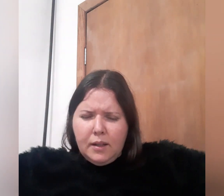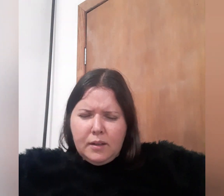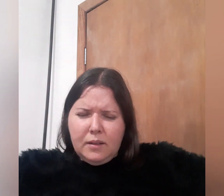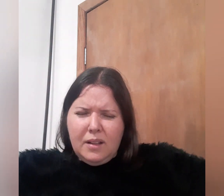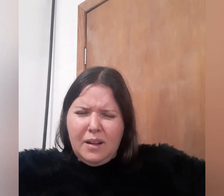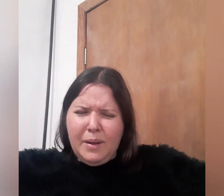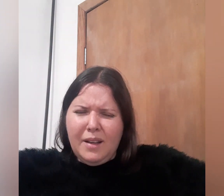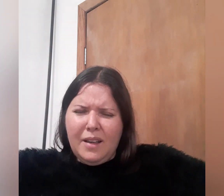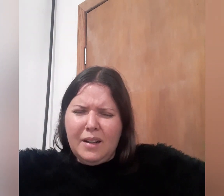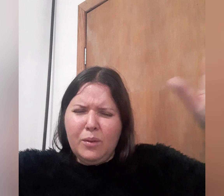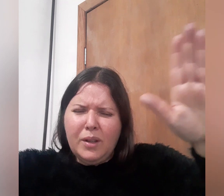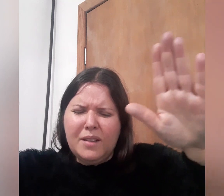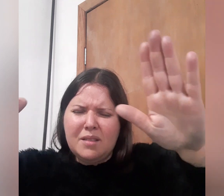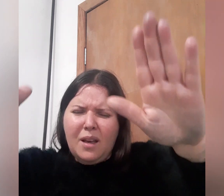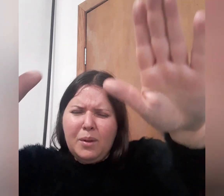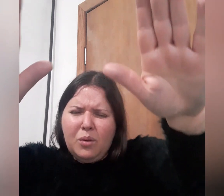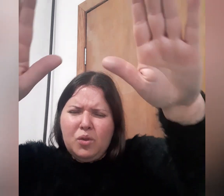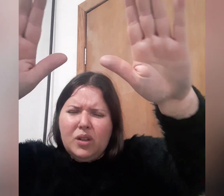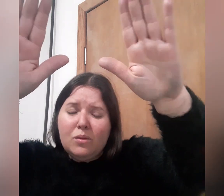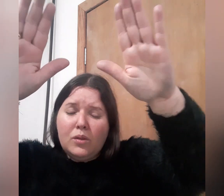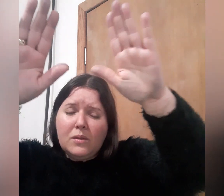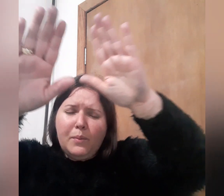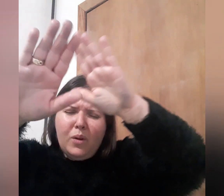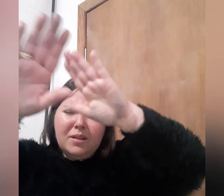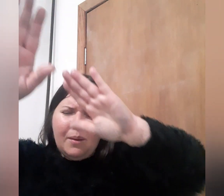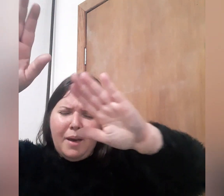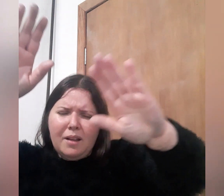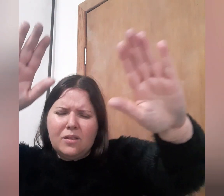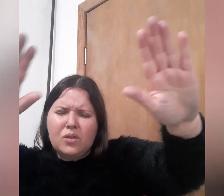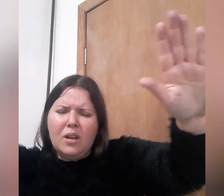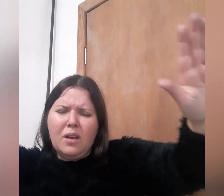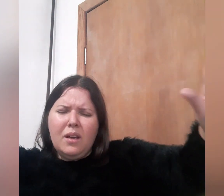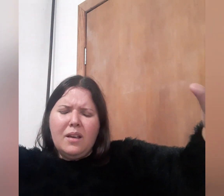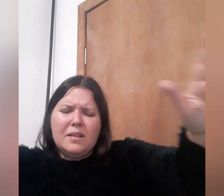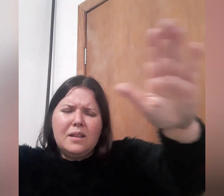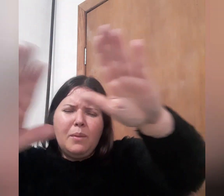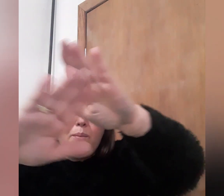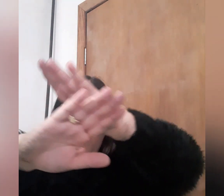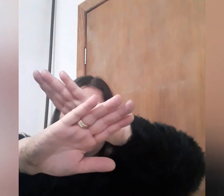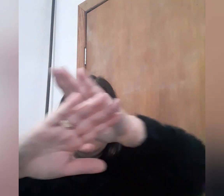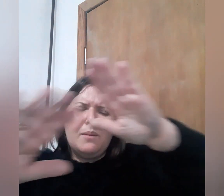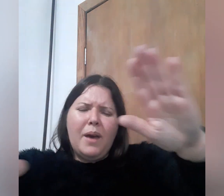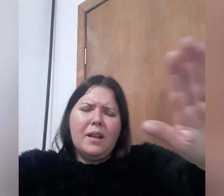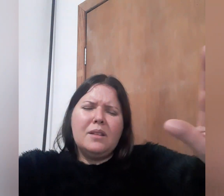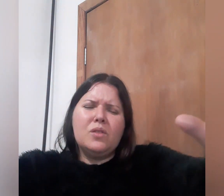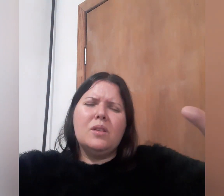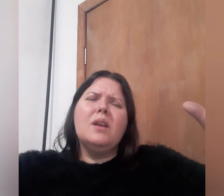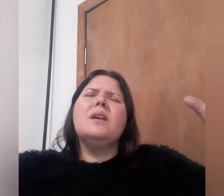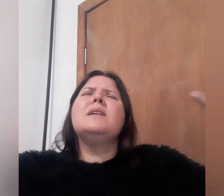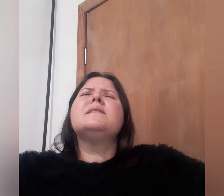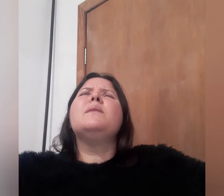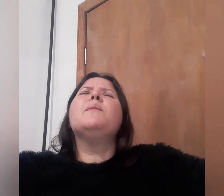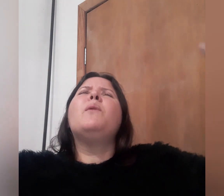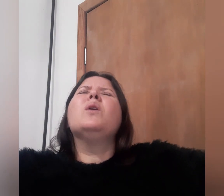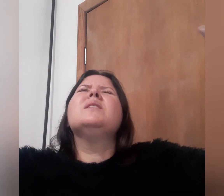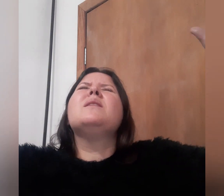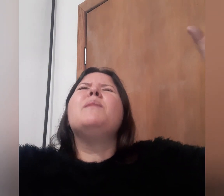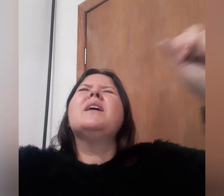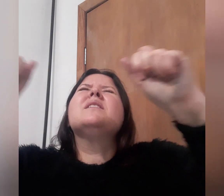cantarabagai, aleluia, recebe, em nome de Jesus, portas abertas. Receba portas abertas, receba portas abertas,